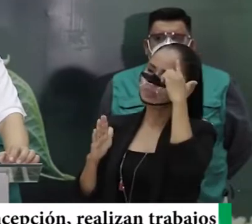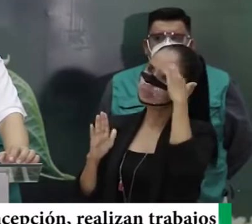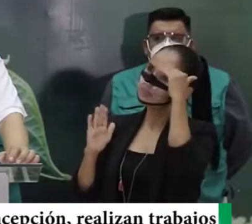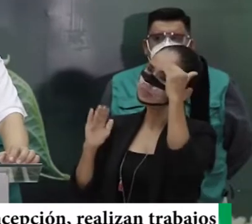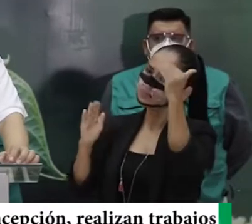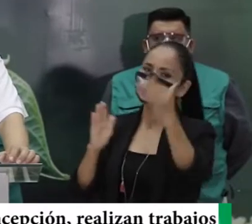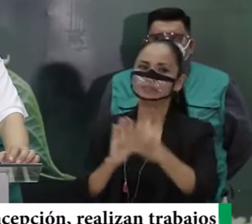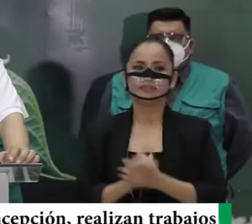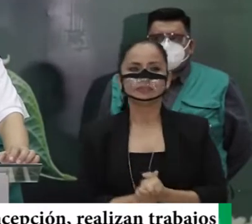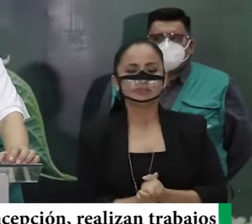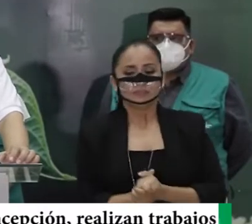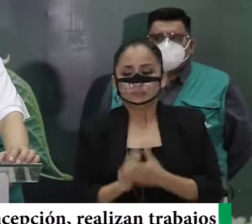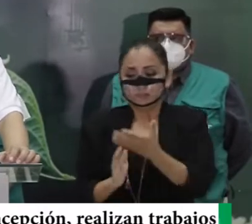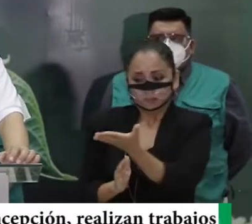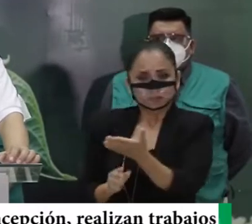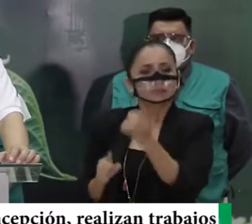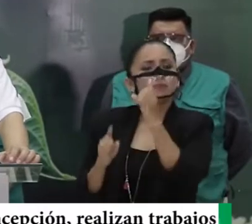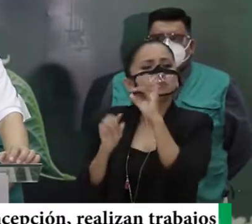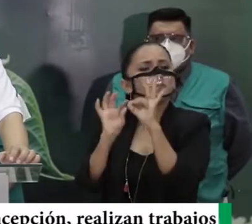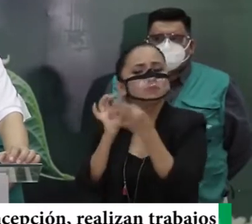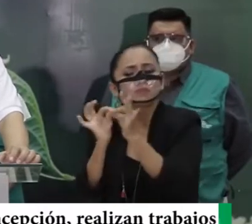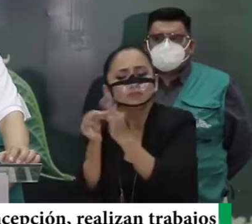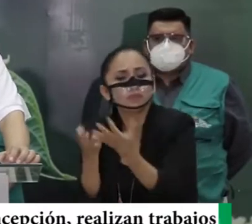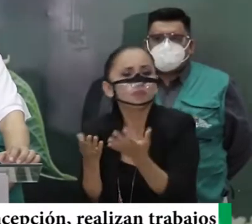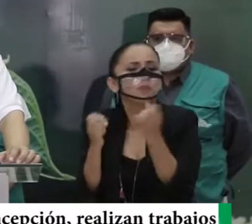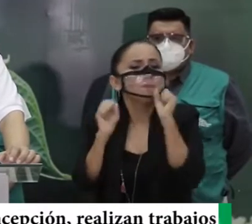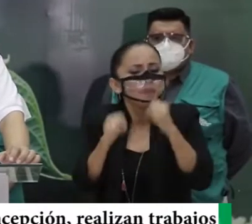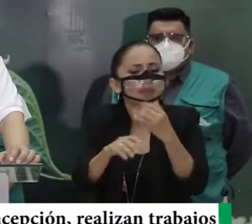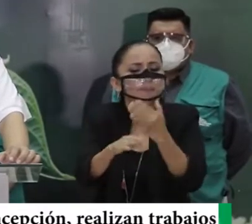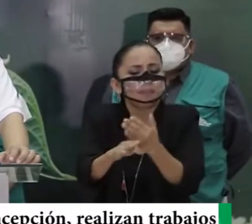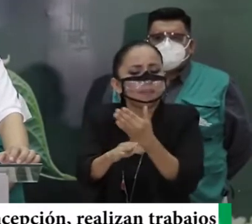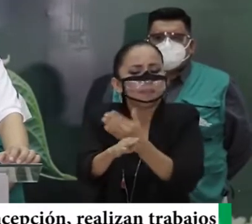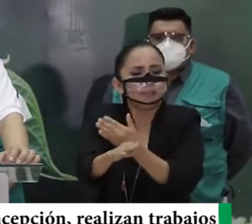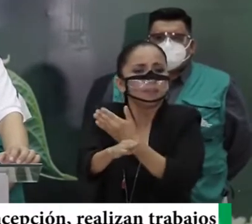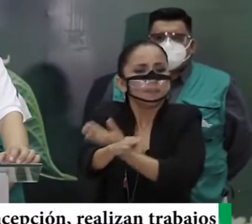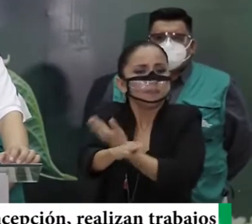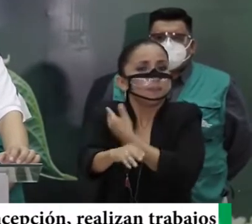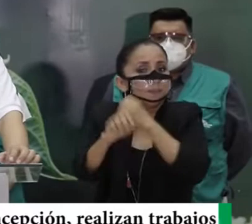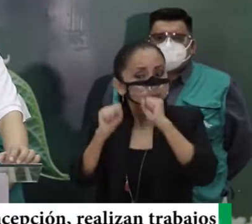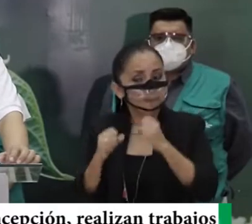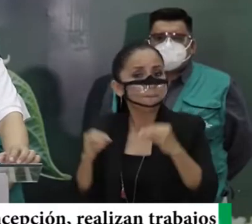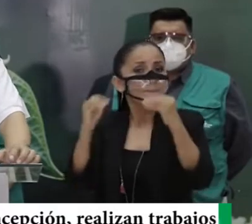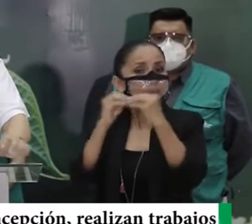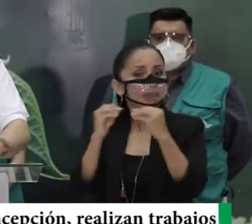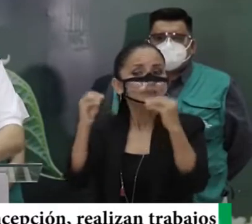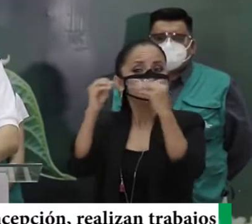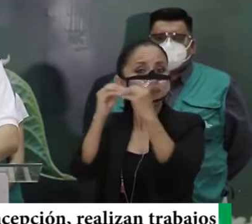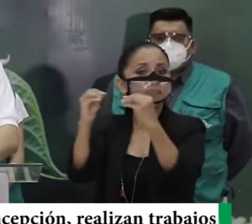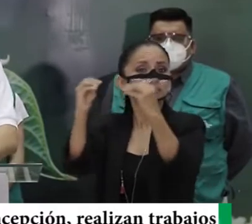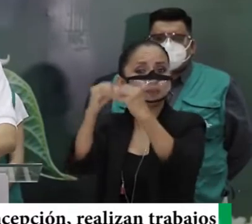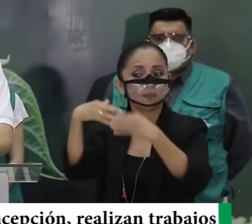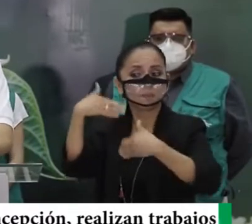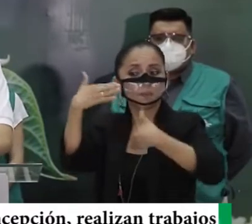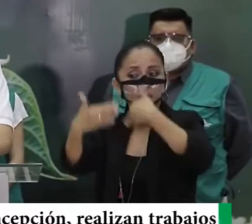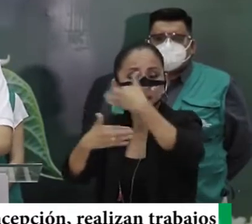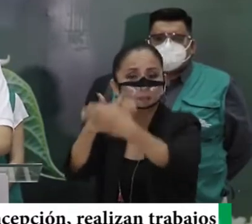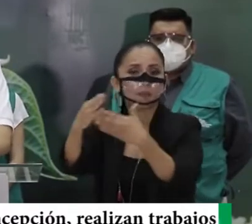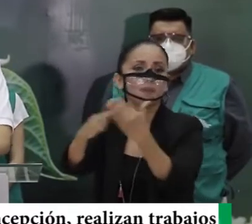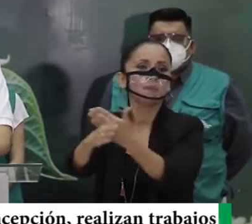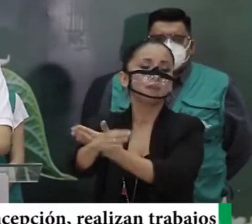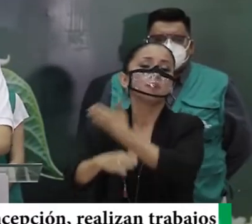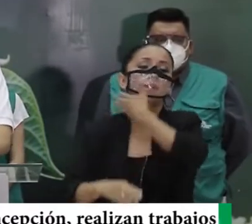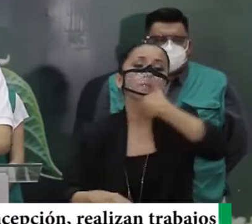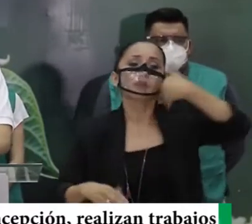en que esto tiene solución y que paulatinamente vamos a ir teniendo esta situación que va a ir mejorando.